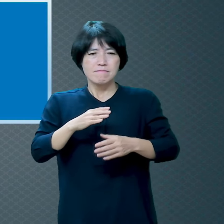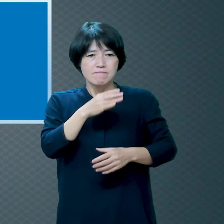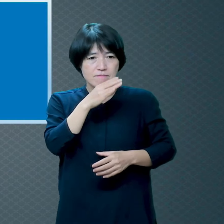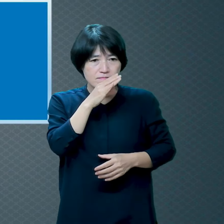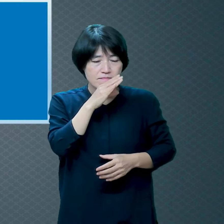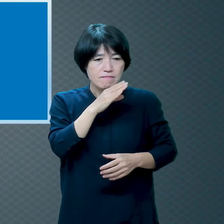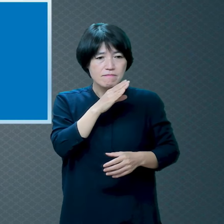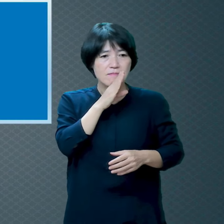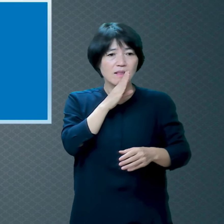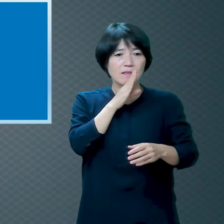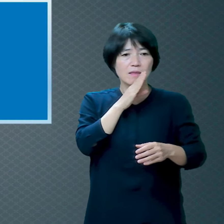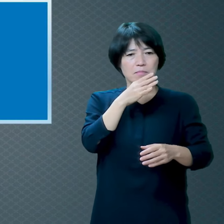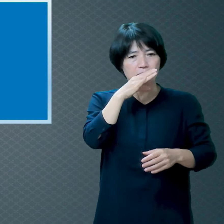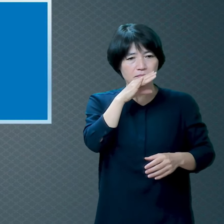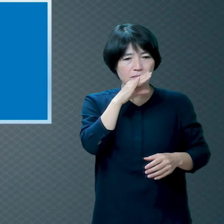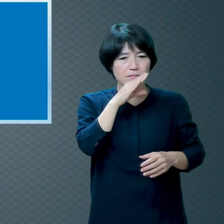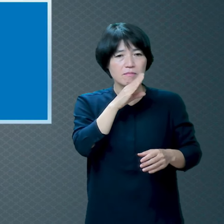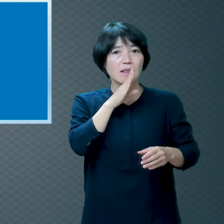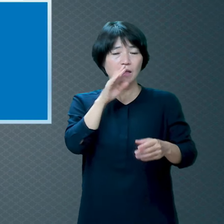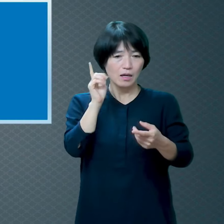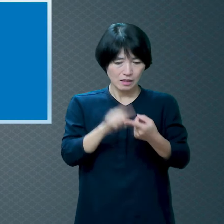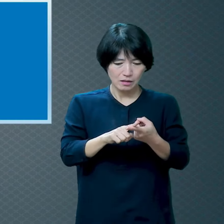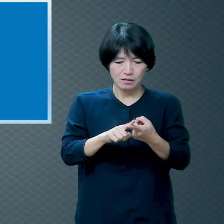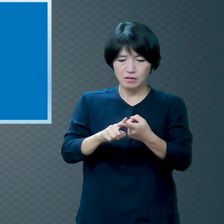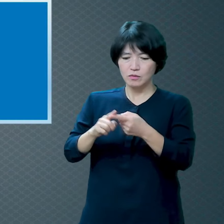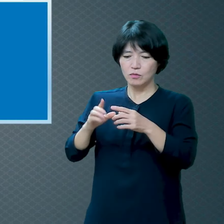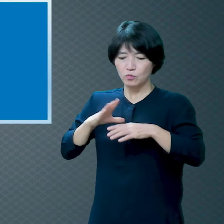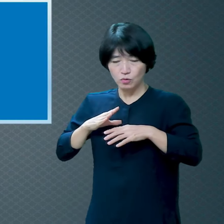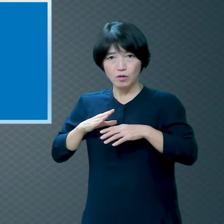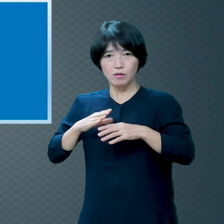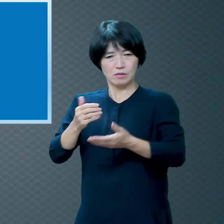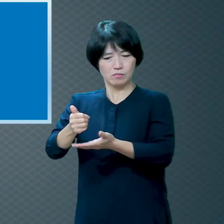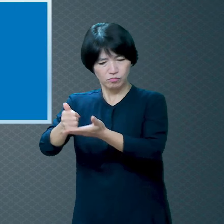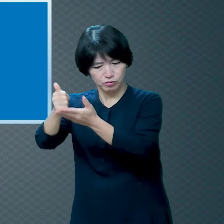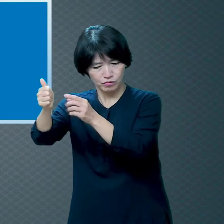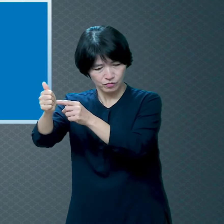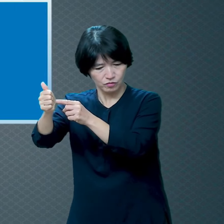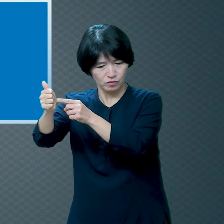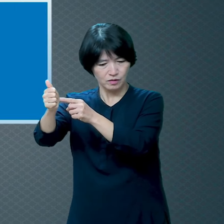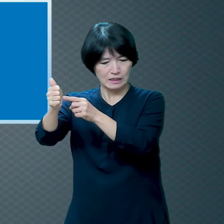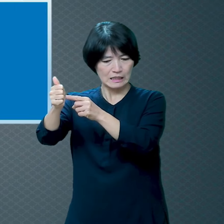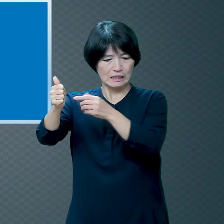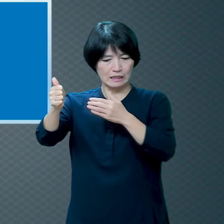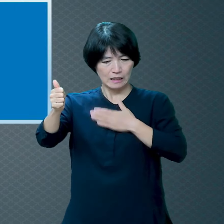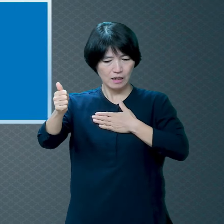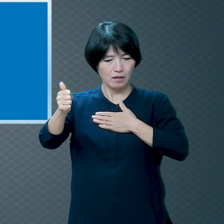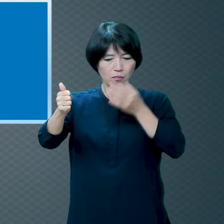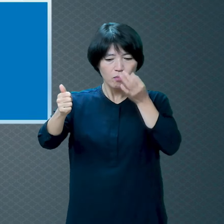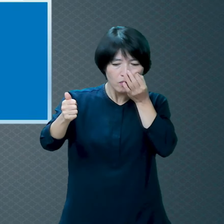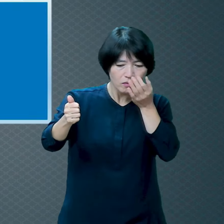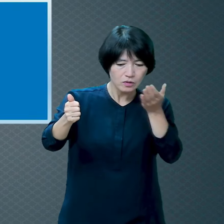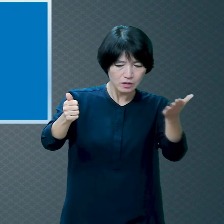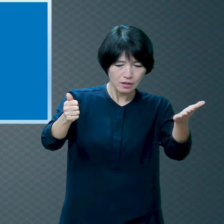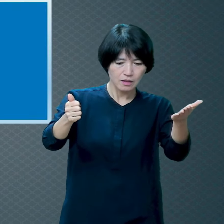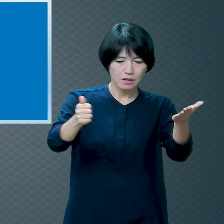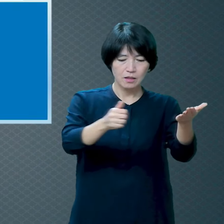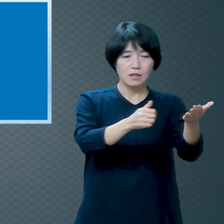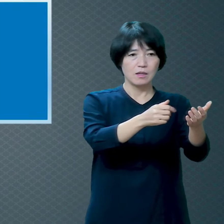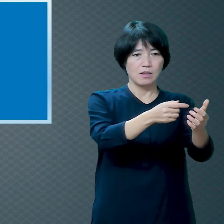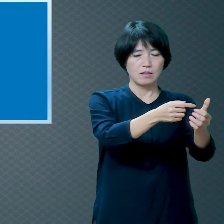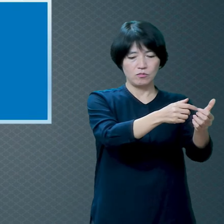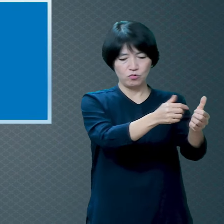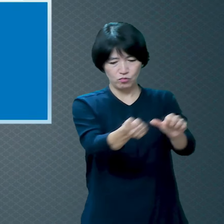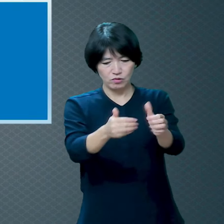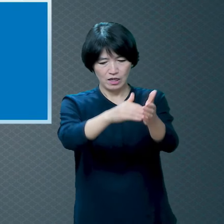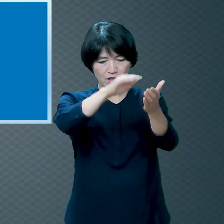곧 죽인 후에 또한 지옥에 던져넣는 권세 있는 그를 두려워하라 내가 참으로 너희에게